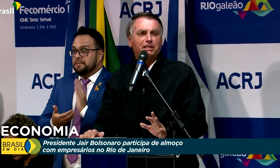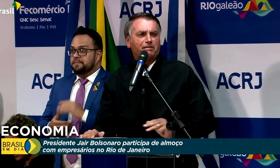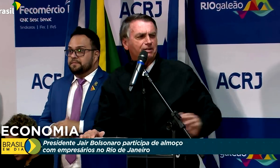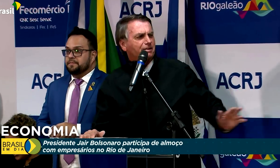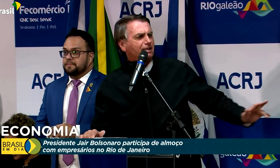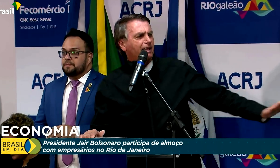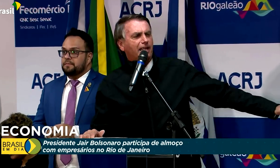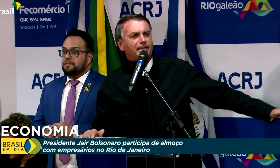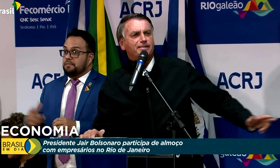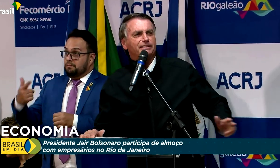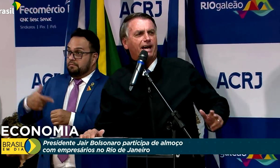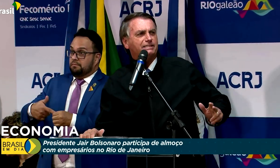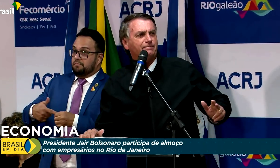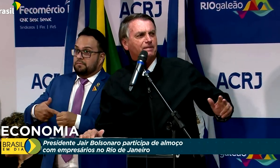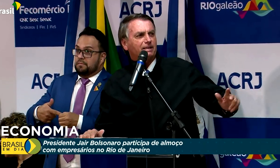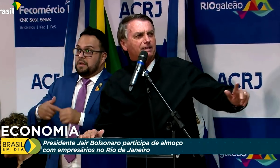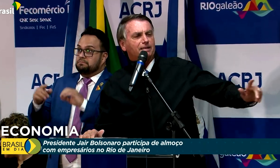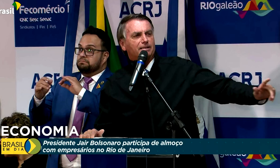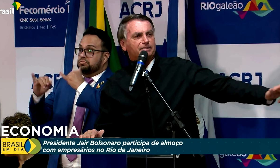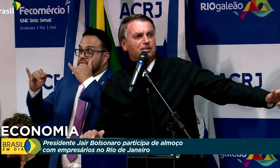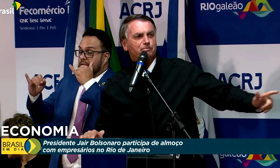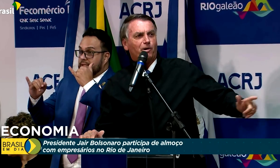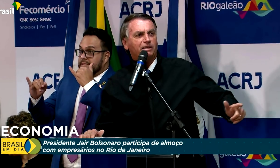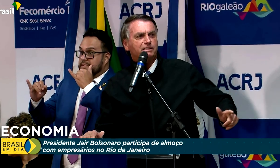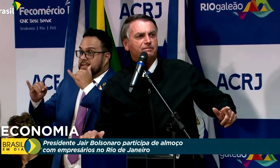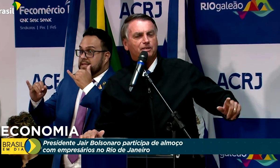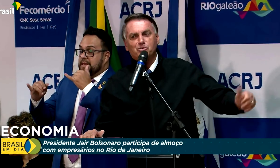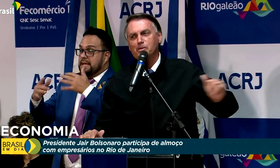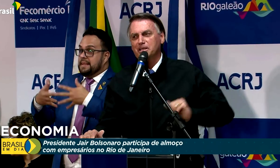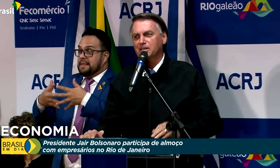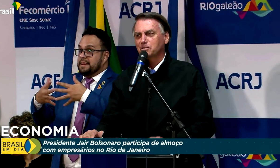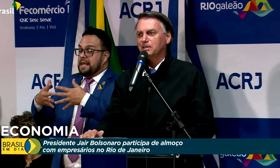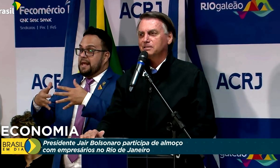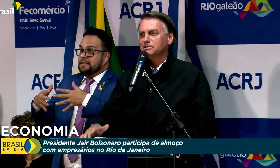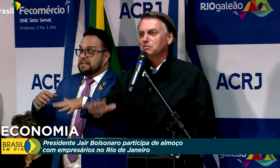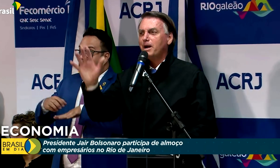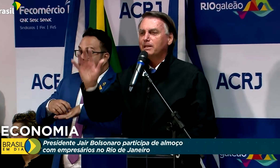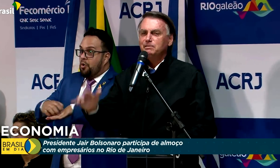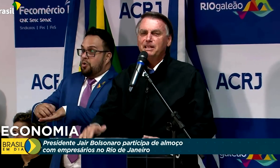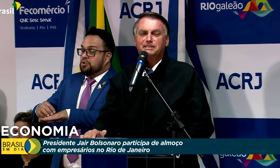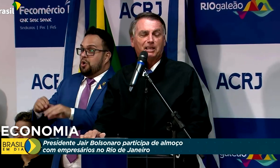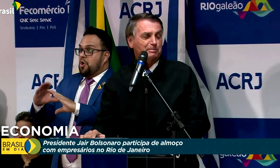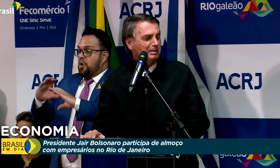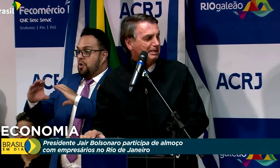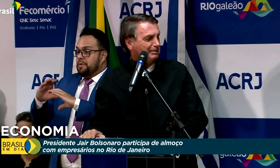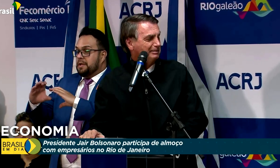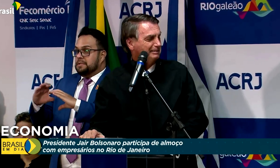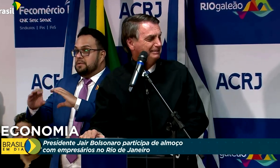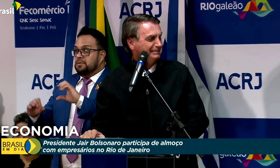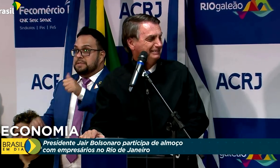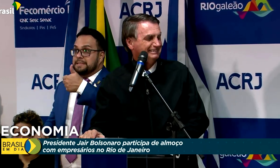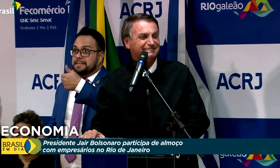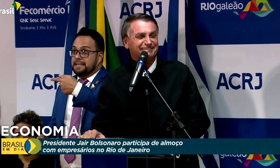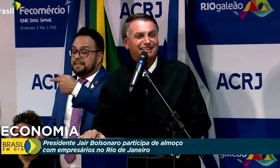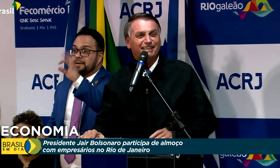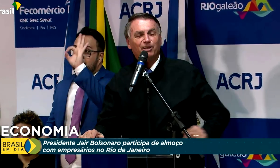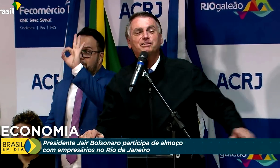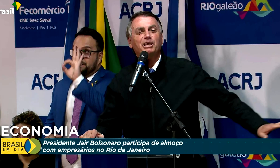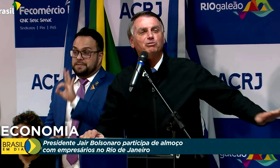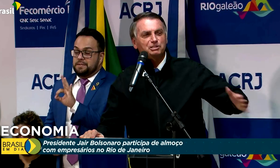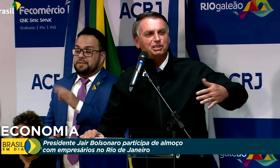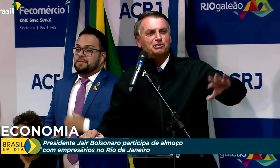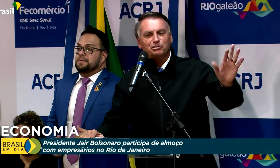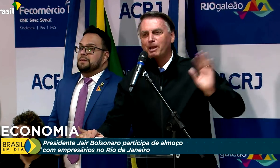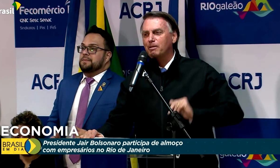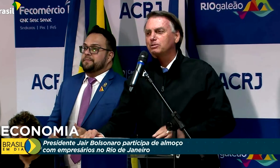combustíveis, eletricidade, transporte e comunicações. No máximo 17%. Eu